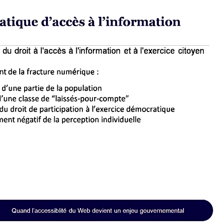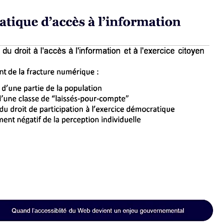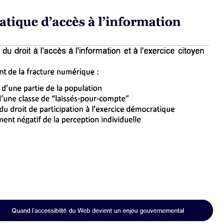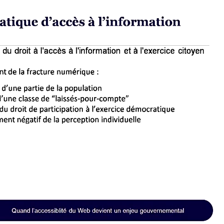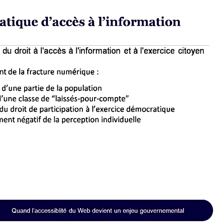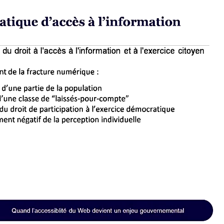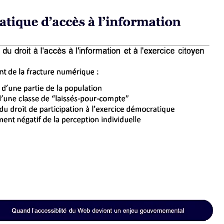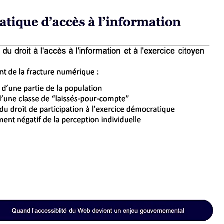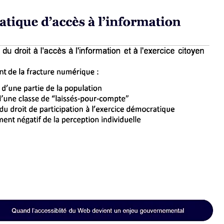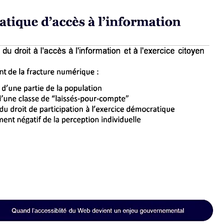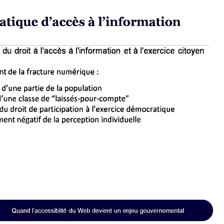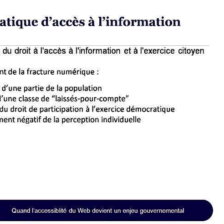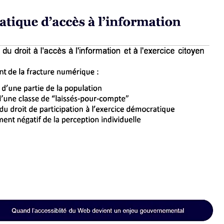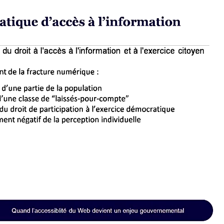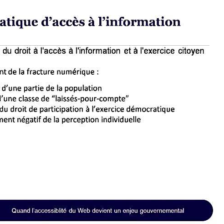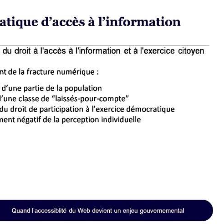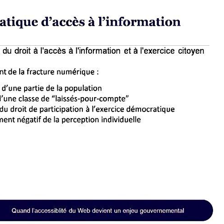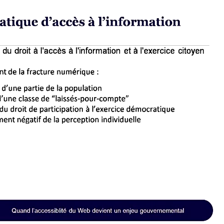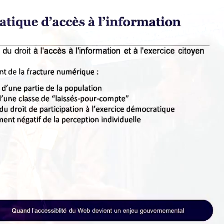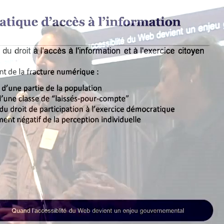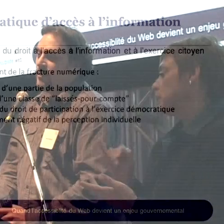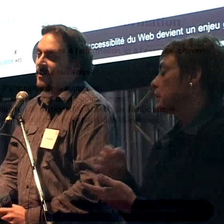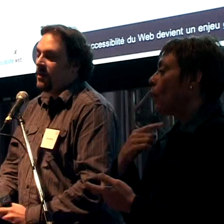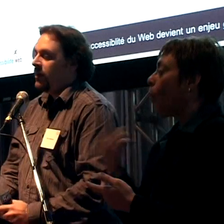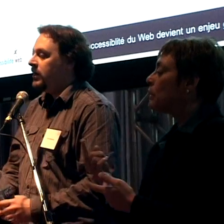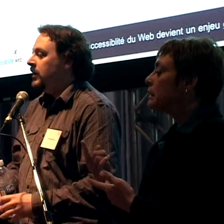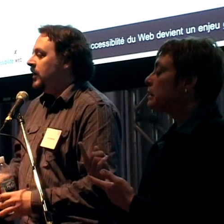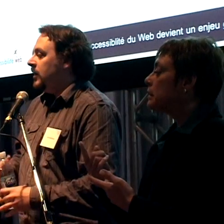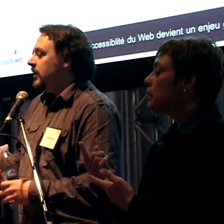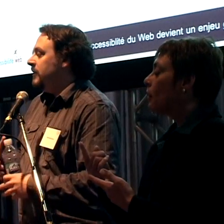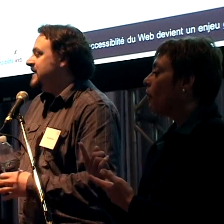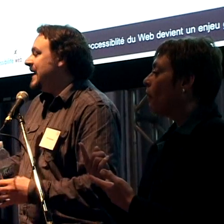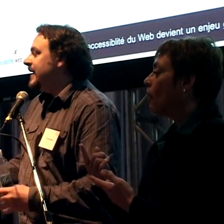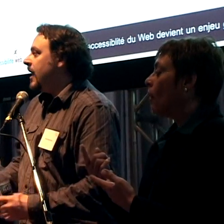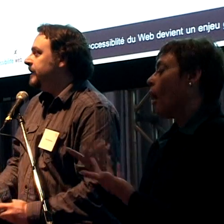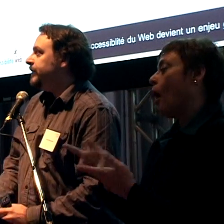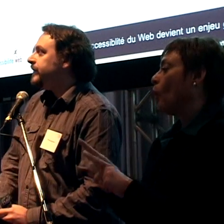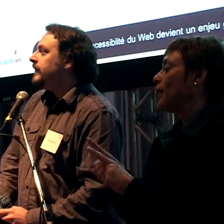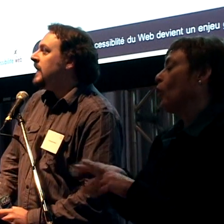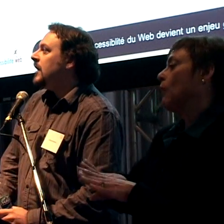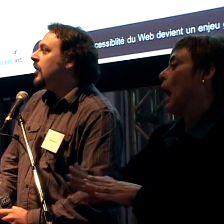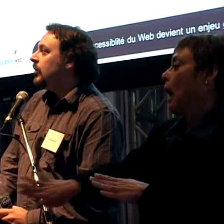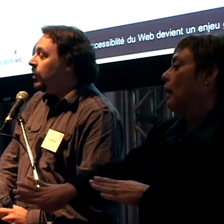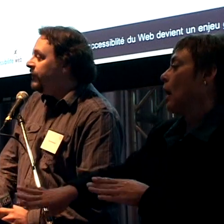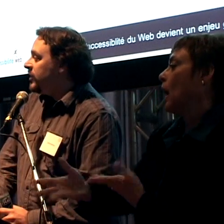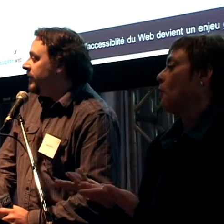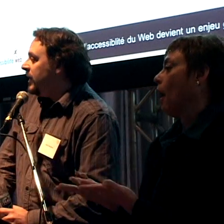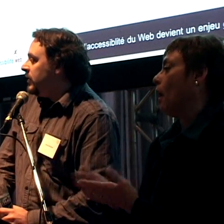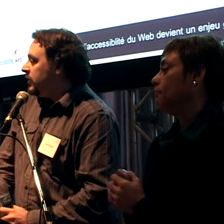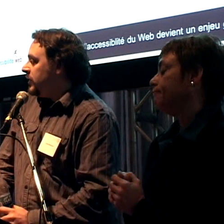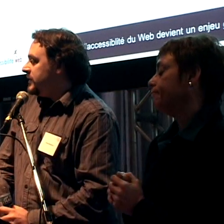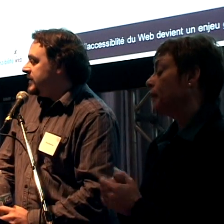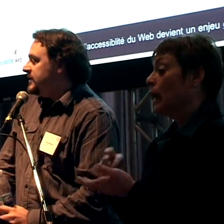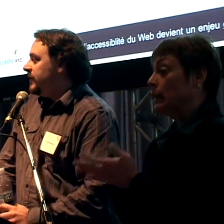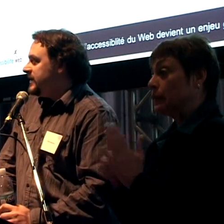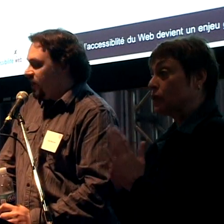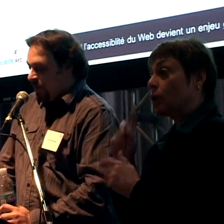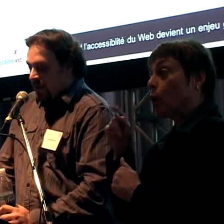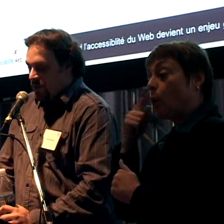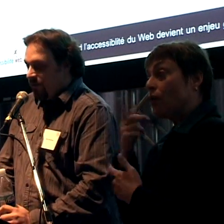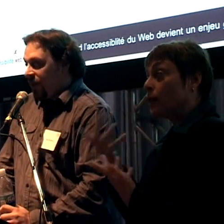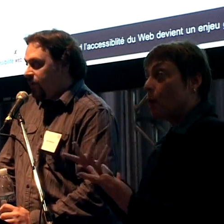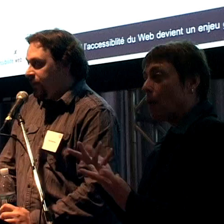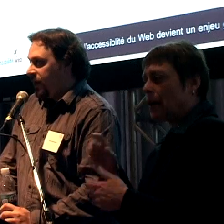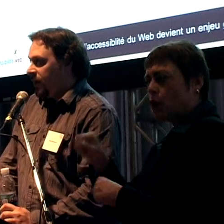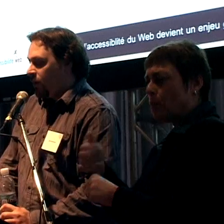individuelle négative par le fait qu'on est mis à l'écart. Donc, le gouvernement, ce qu'il a